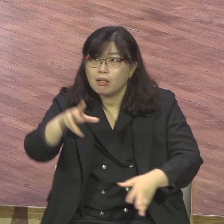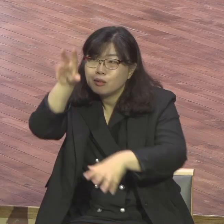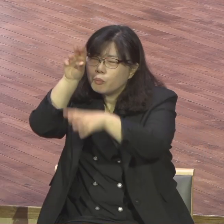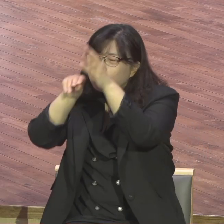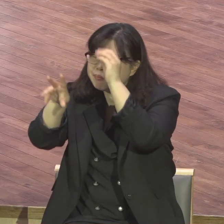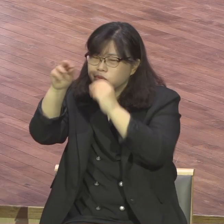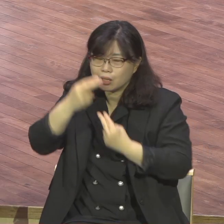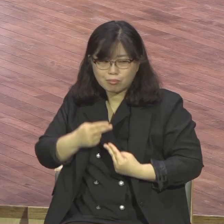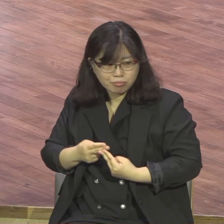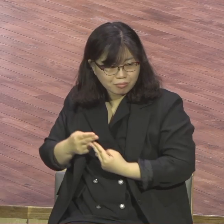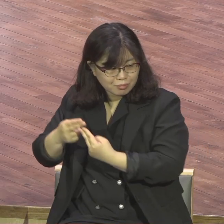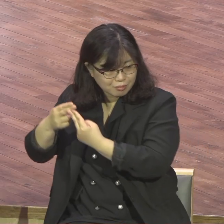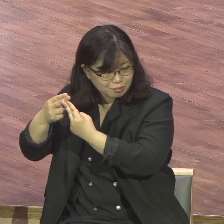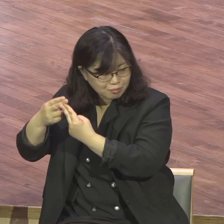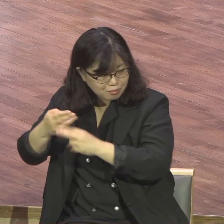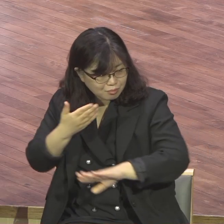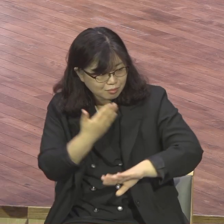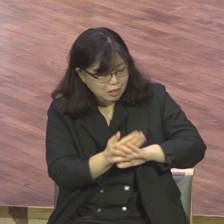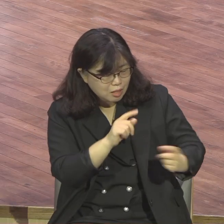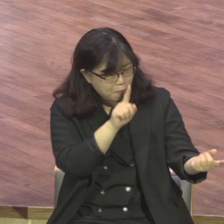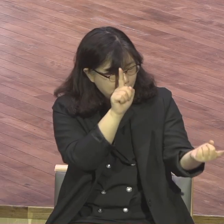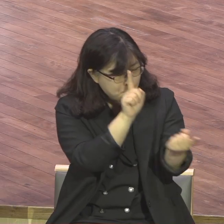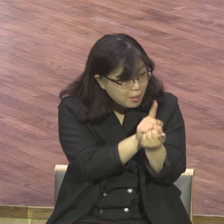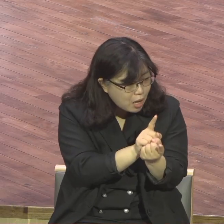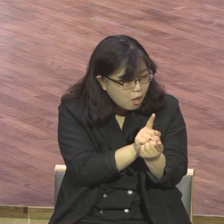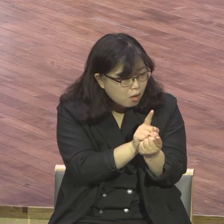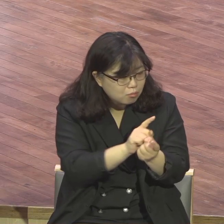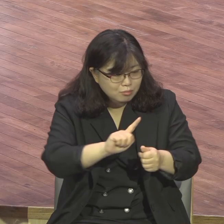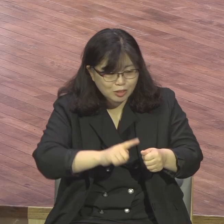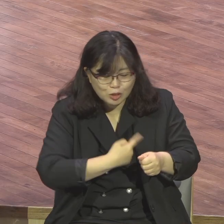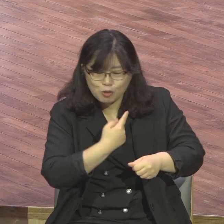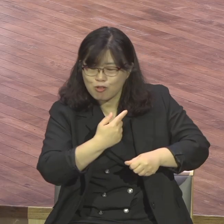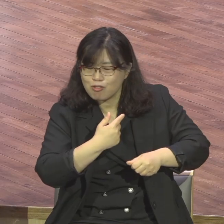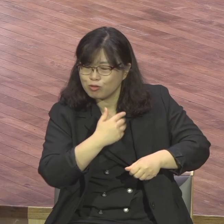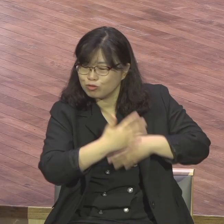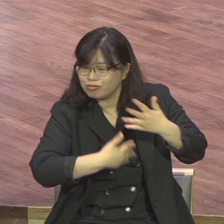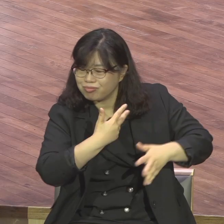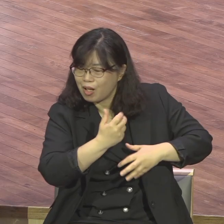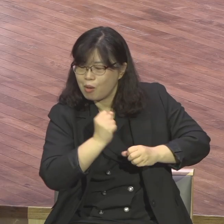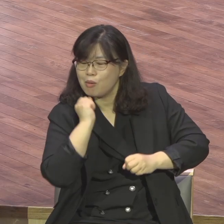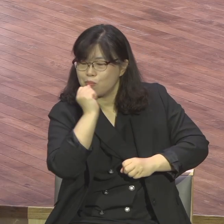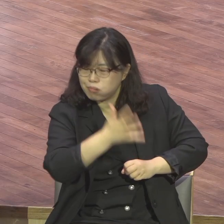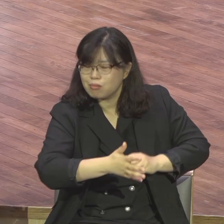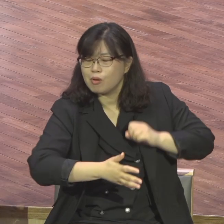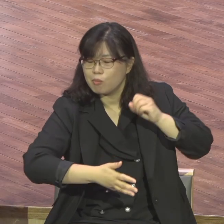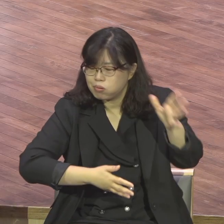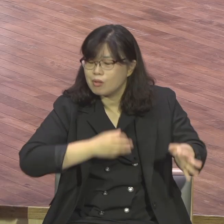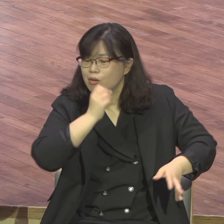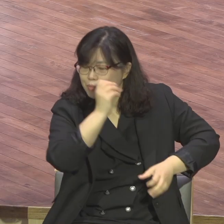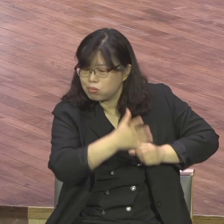못한 사람 누구를 설득시기입니까 누구를 편하십니까 무슨 전도라 성교라는 말이 마음에 부딪혀요 하나 다 부딪히지